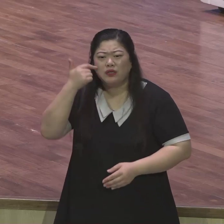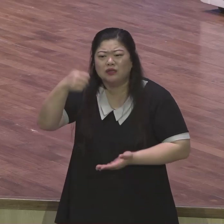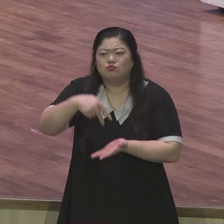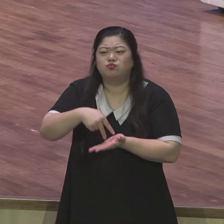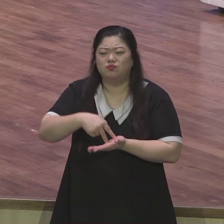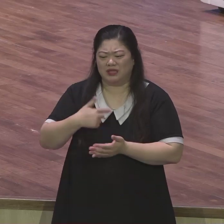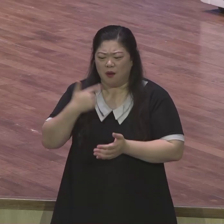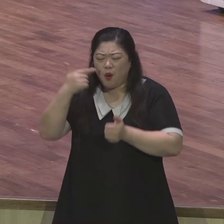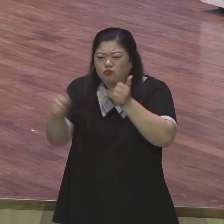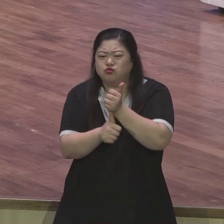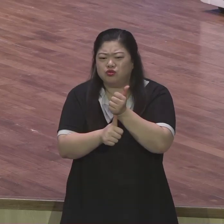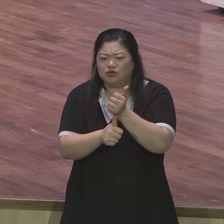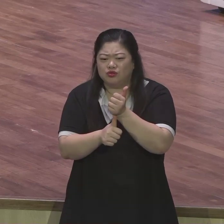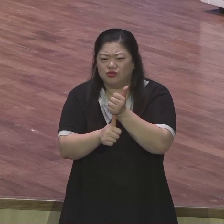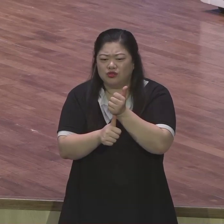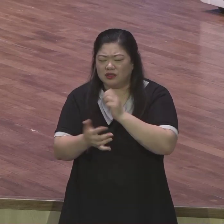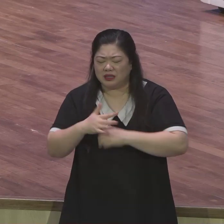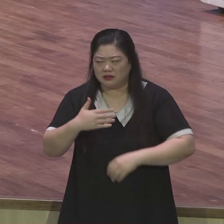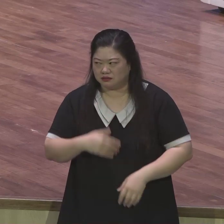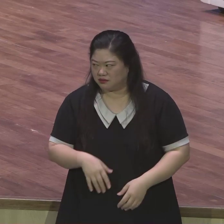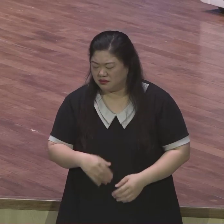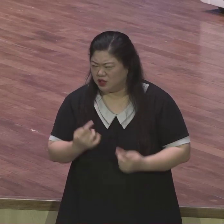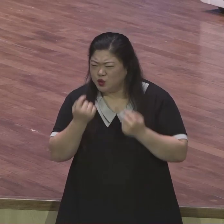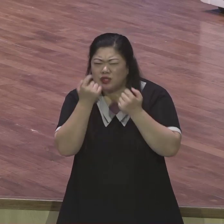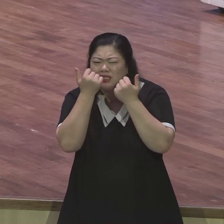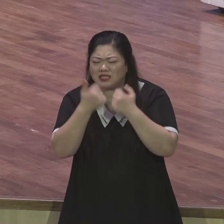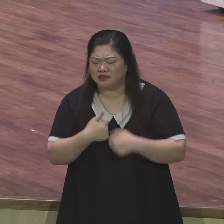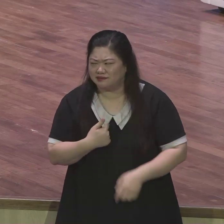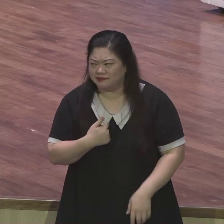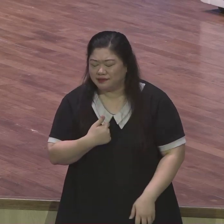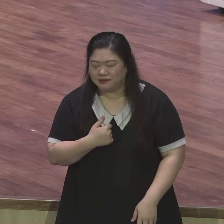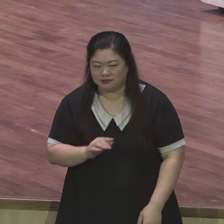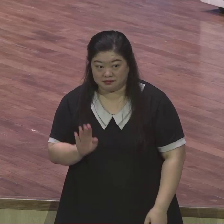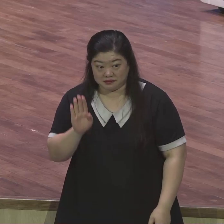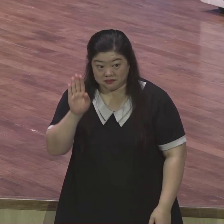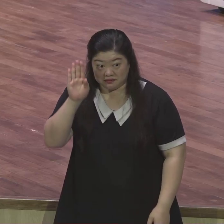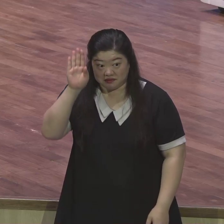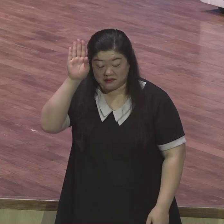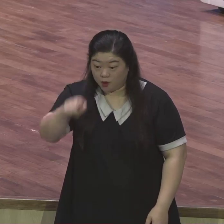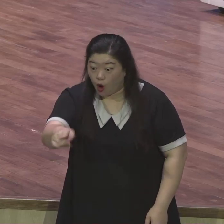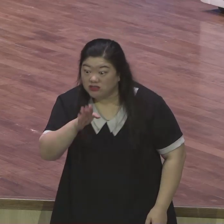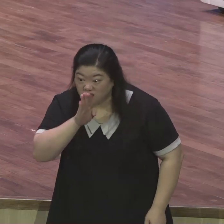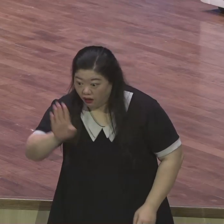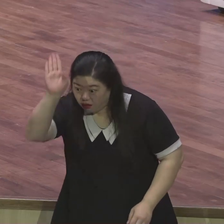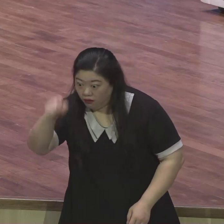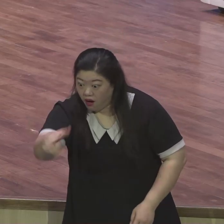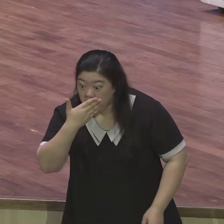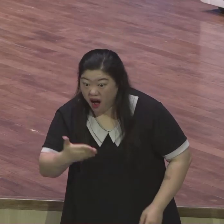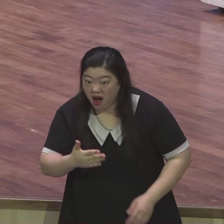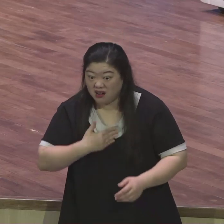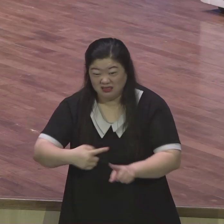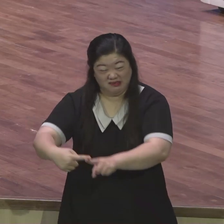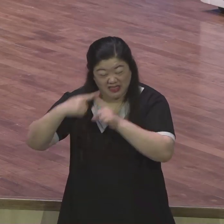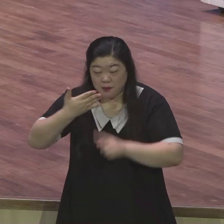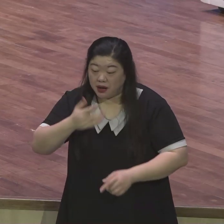저랑 몇몇 부목사님께 손 들었어요 딱 들었죠 아 진짜 할 수 있나? 진짜 내일 모레 당장